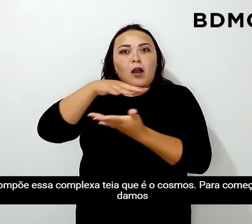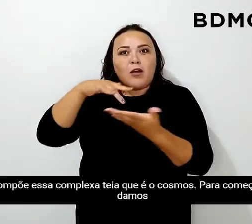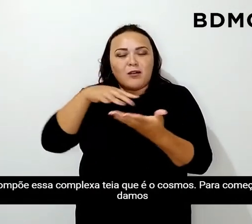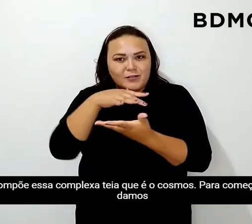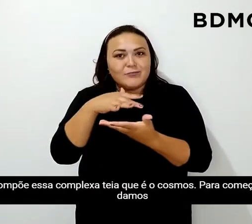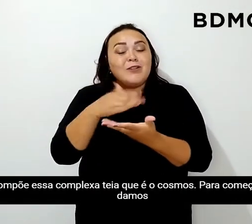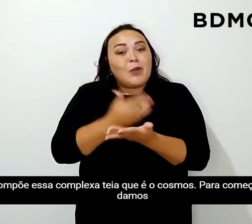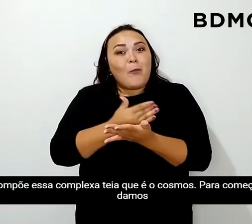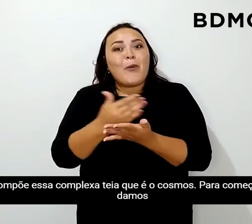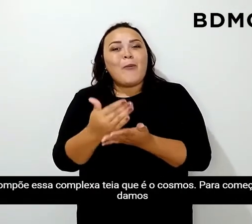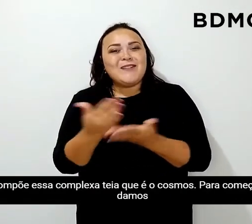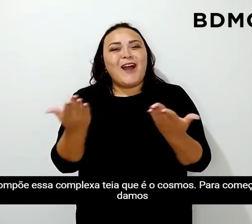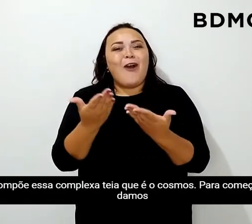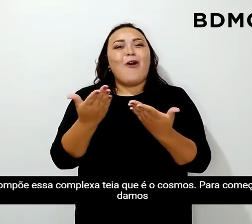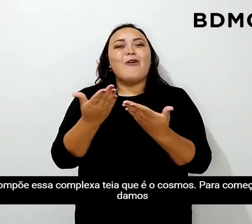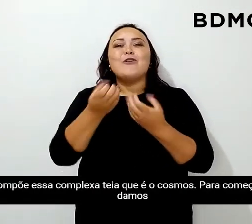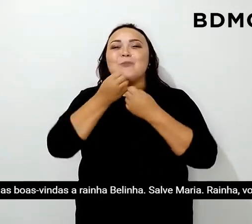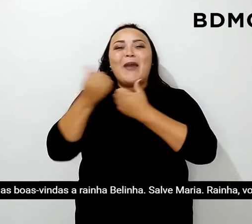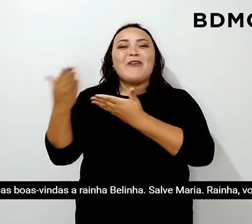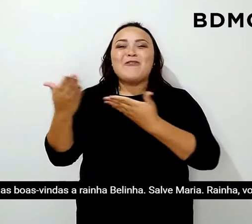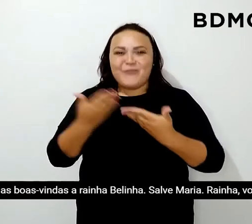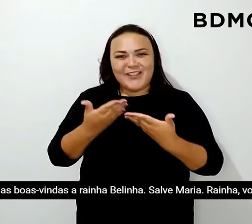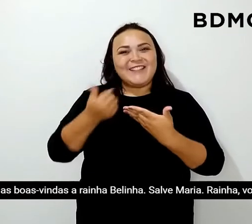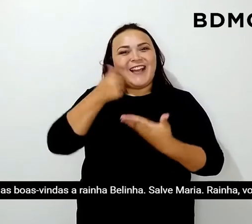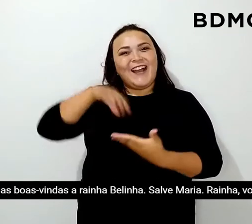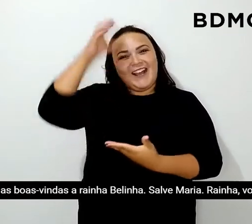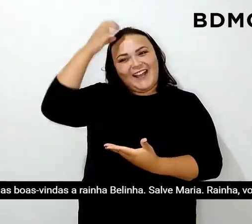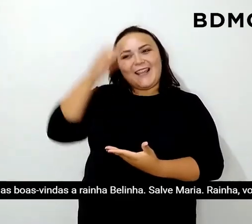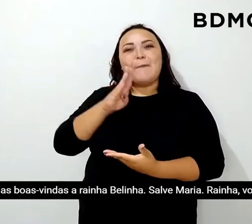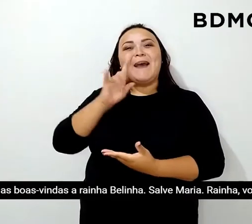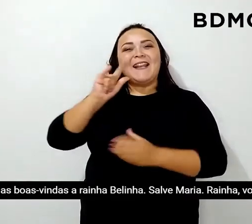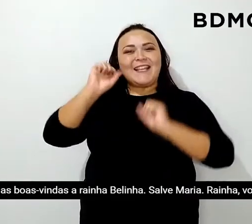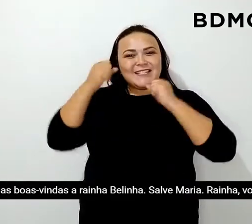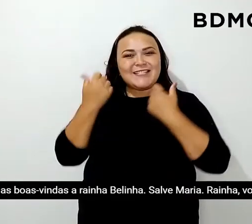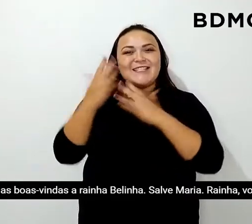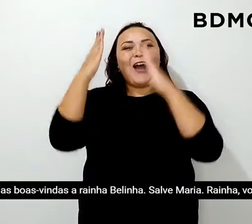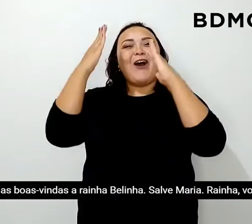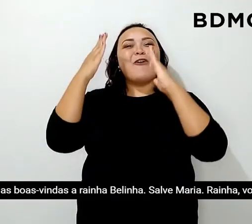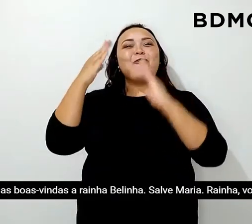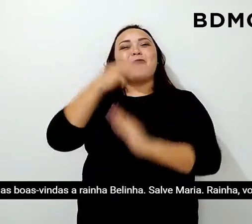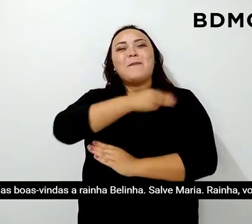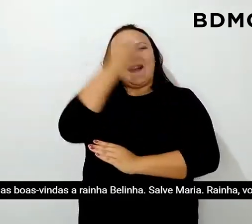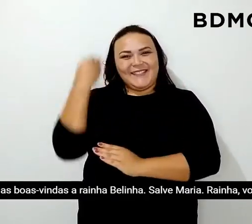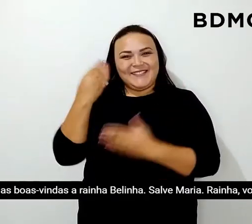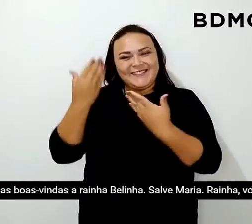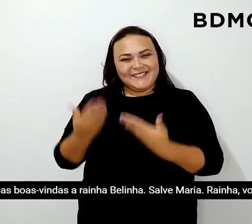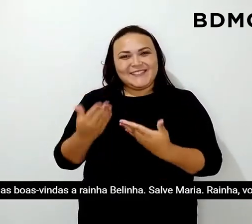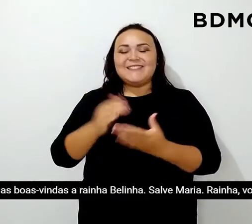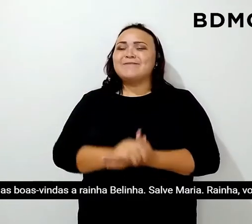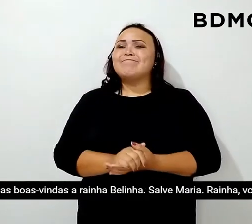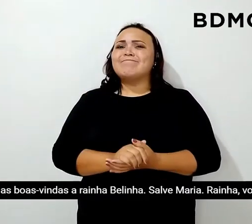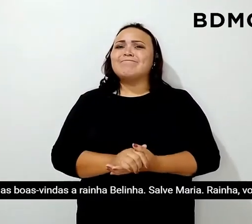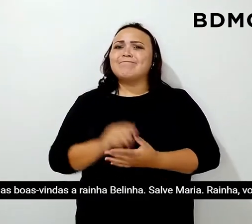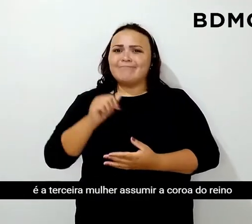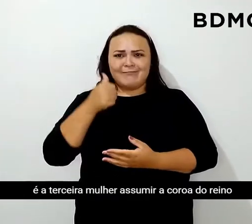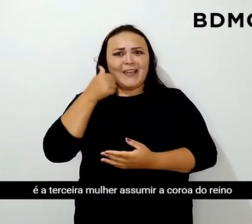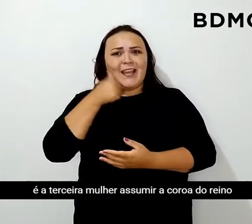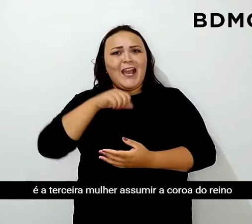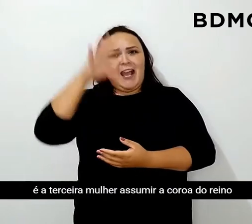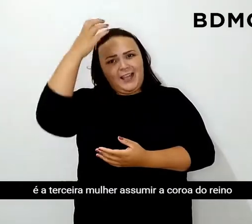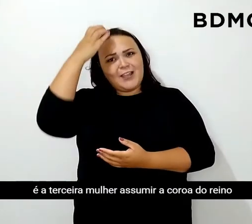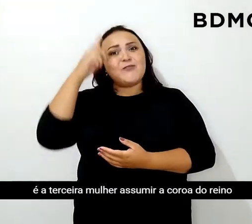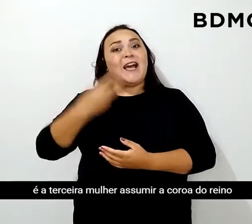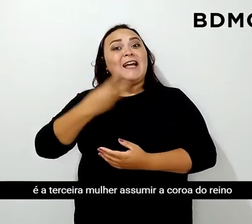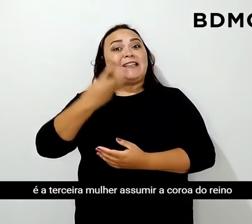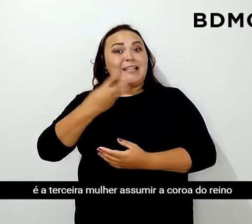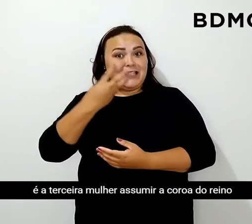Para começar, então, damos as boas-vindas à Rainha Belinha. Salve, Maria! Rainha, você é a terceira